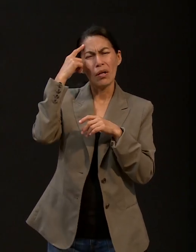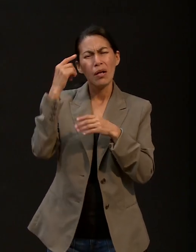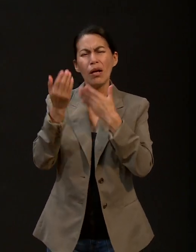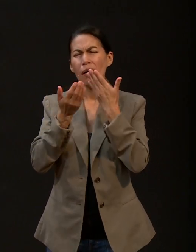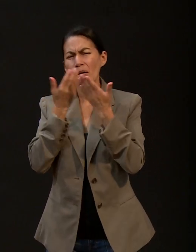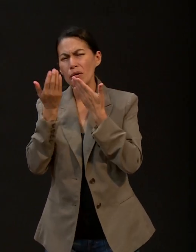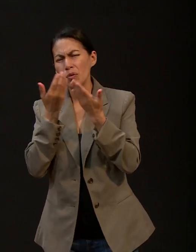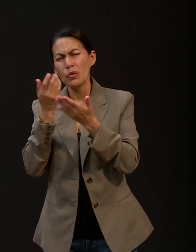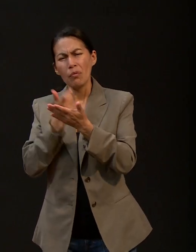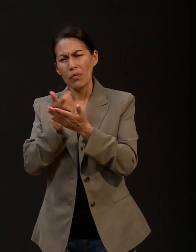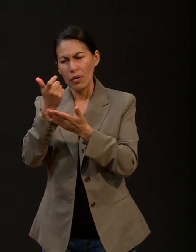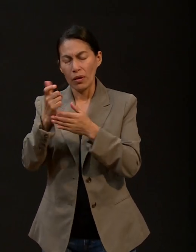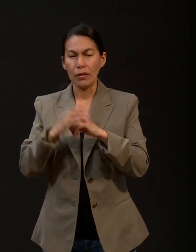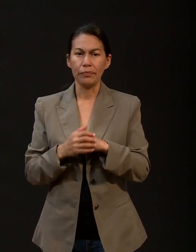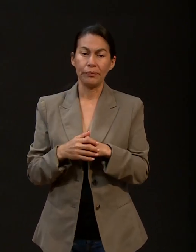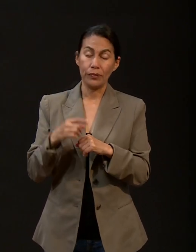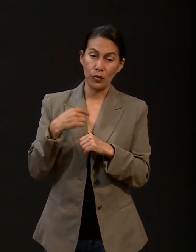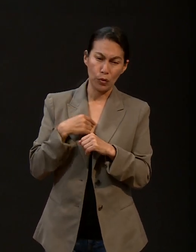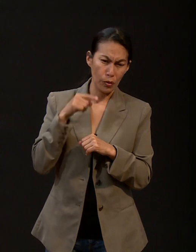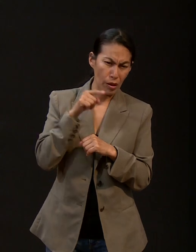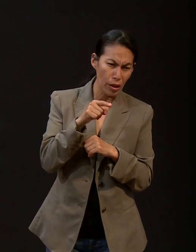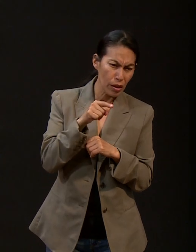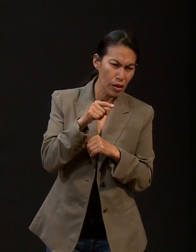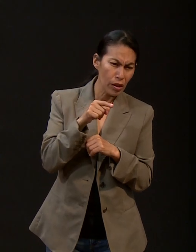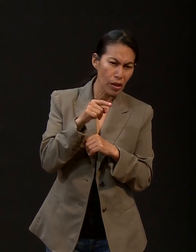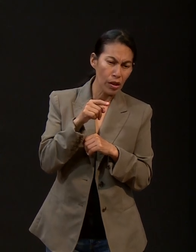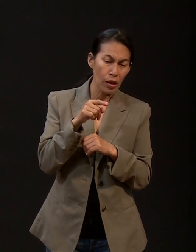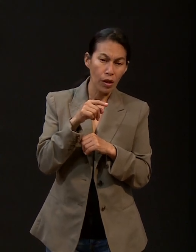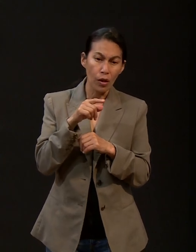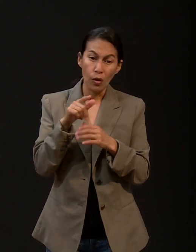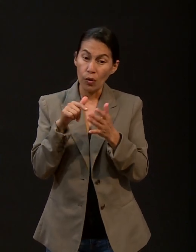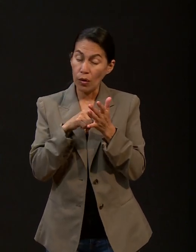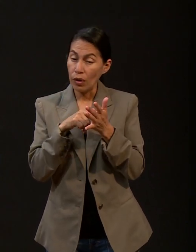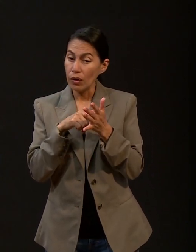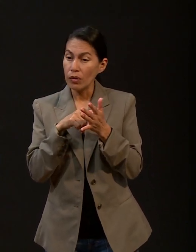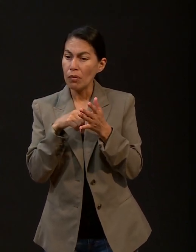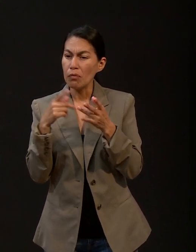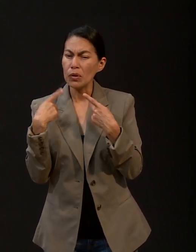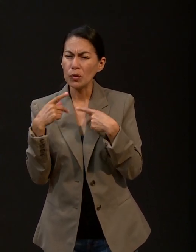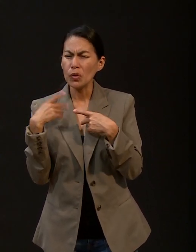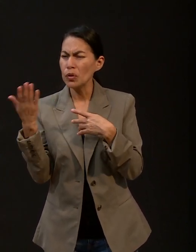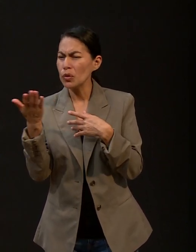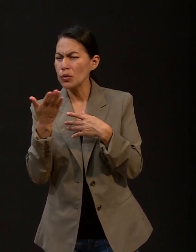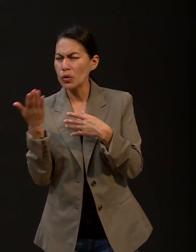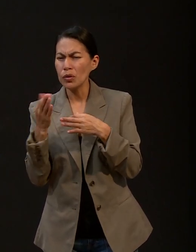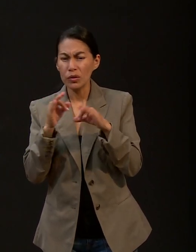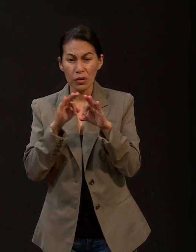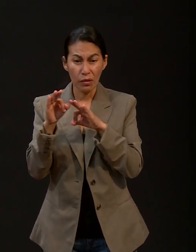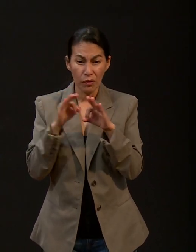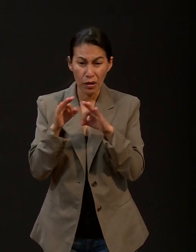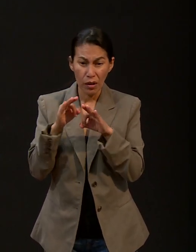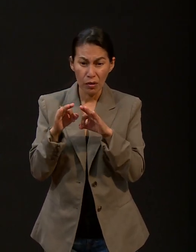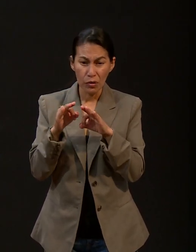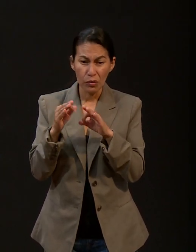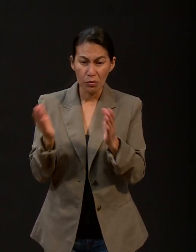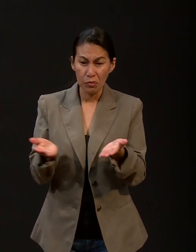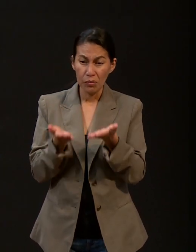investigación. Este evento donde se presentan todos los trabajos de la universidad que se han